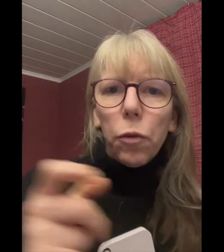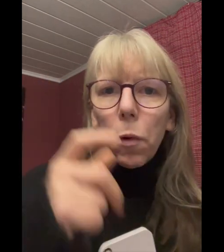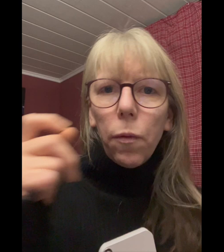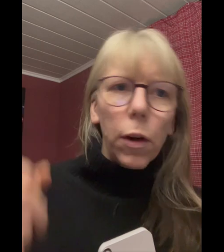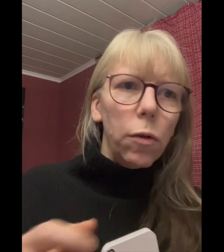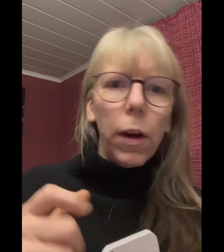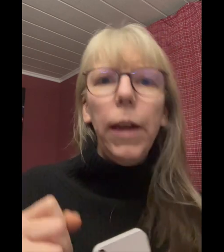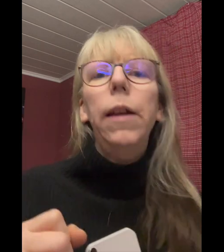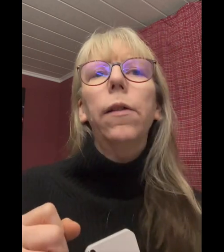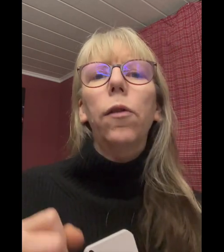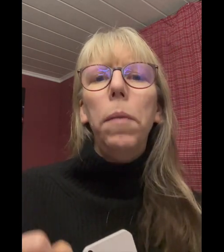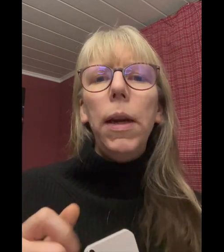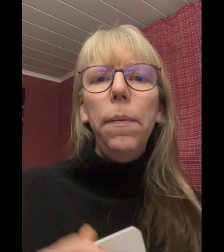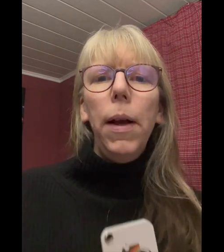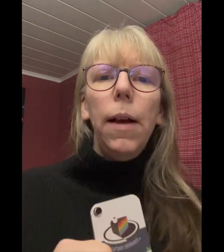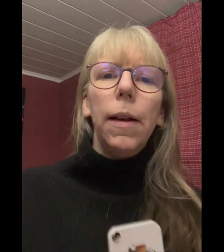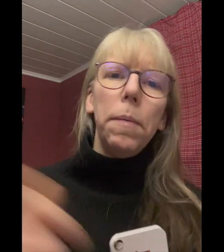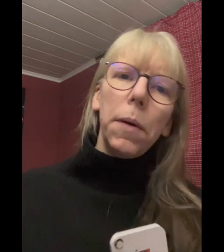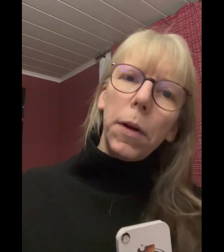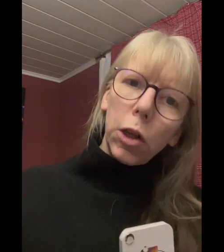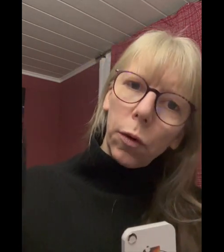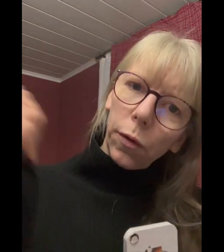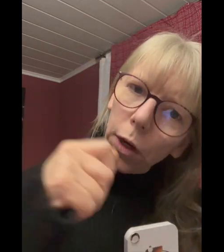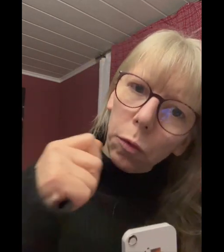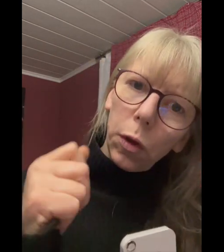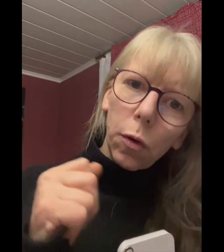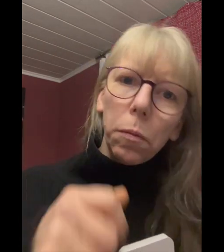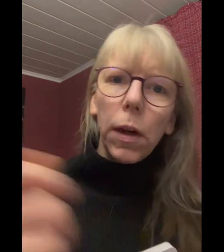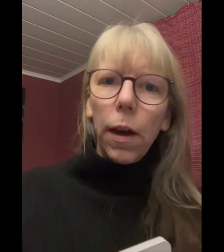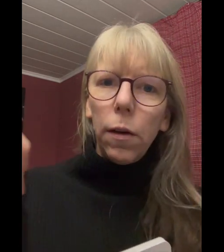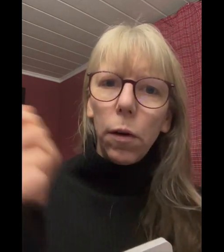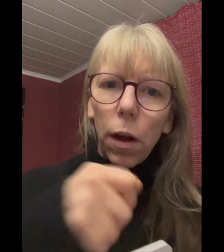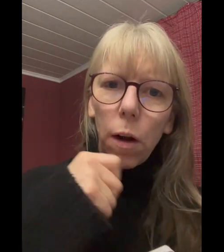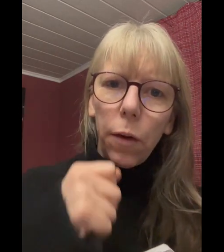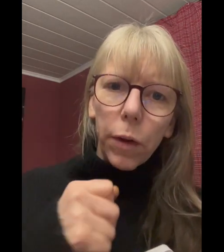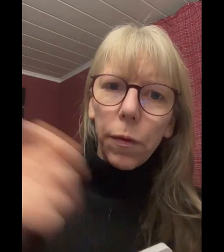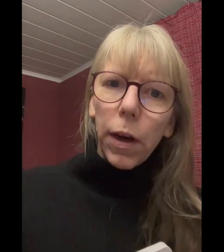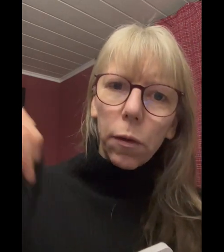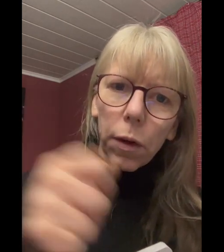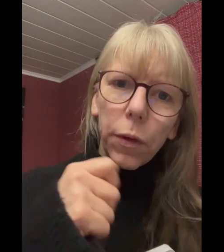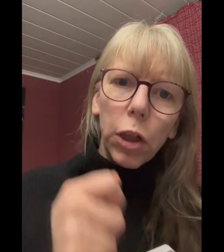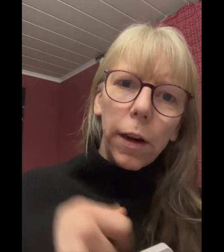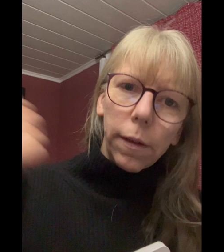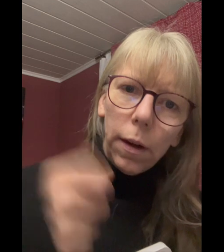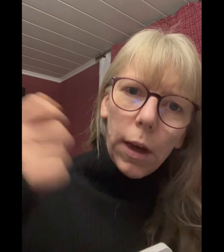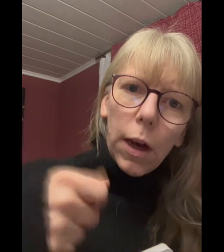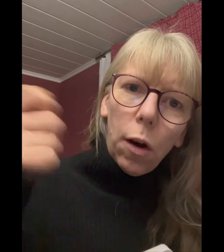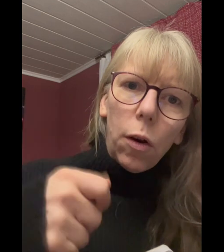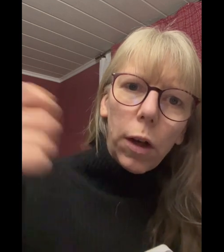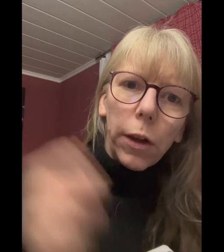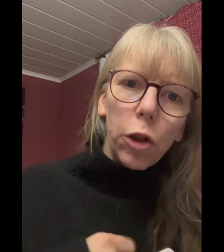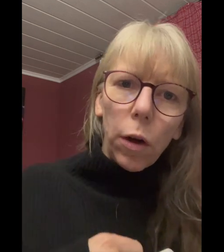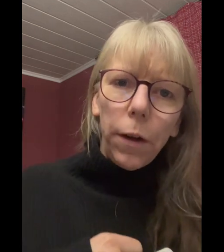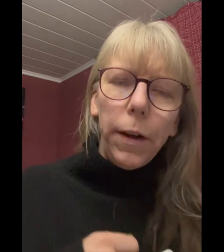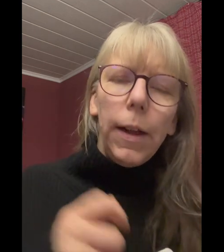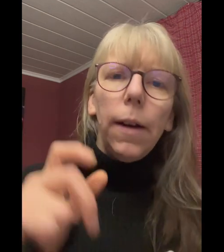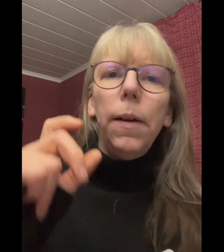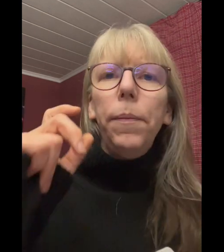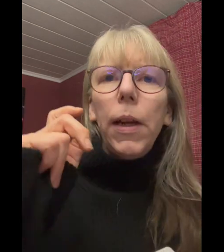Sportflaschen oder ähnliches zu mitnehmen. Dann macht man einen Schuss Naturjoghurt mit rein oder Löffel Quark oder Frischkäse, ordentlich schütteln. Dann